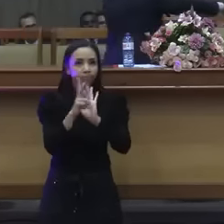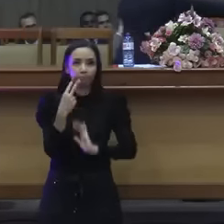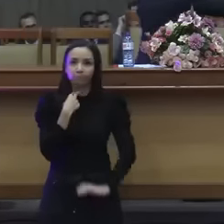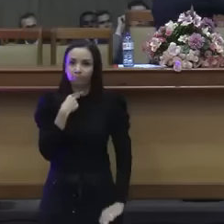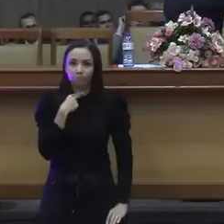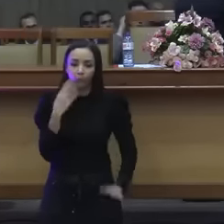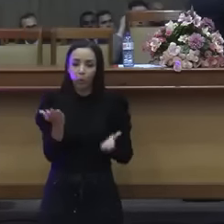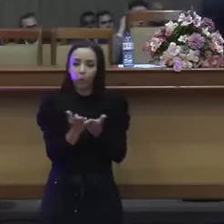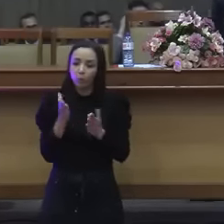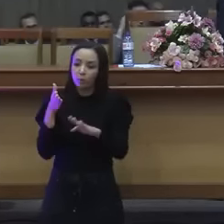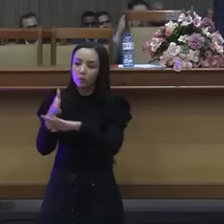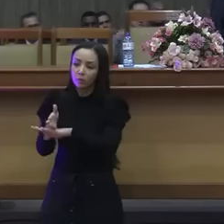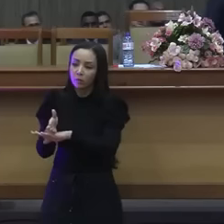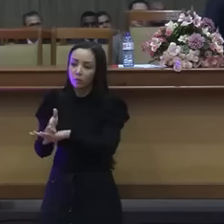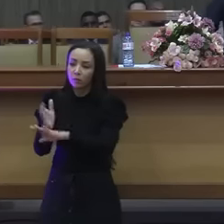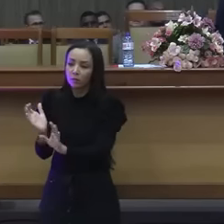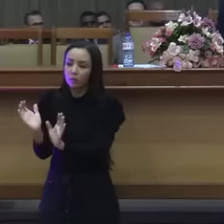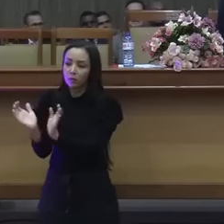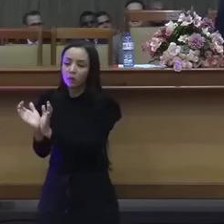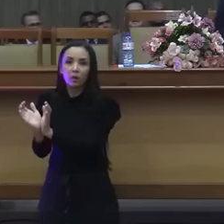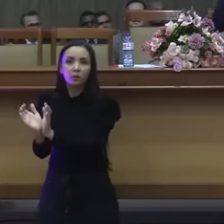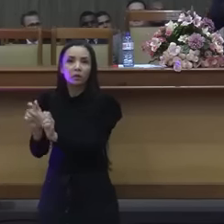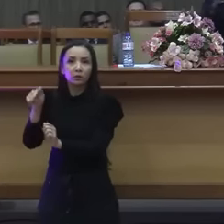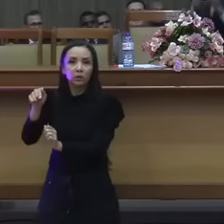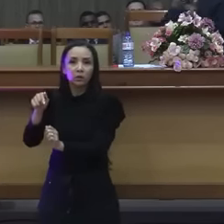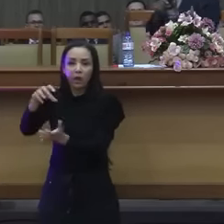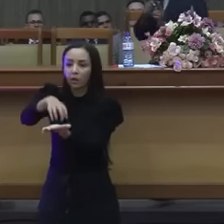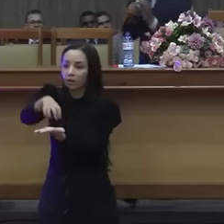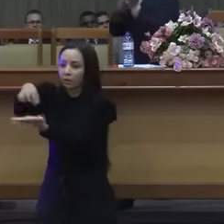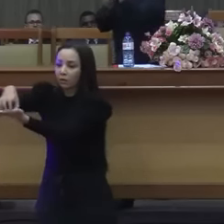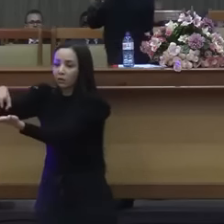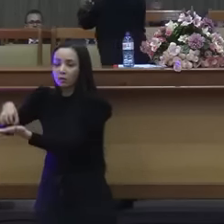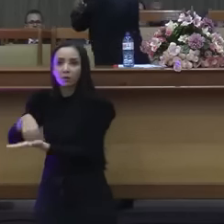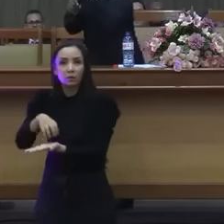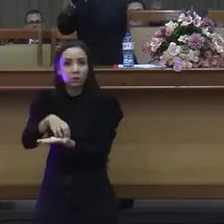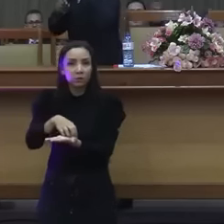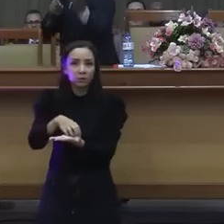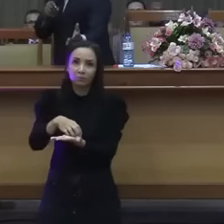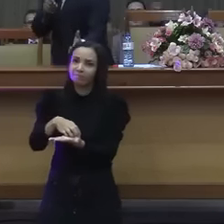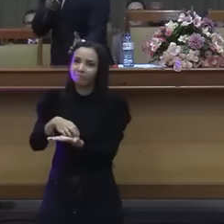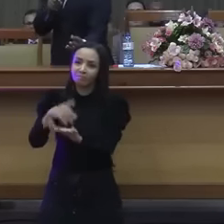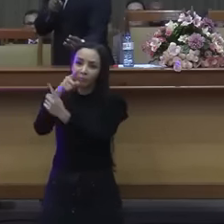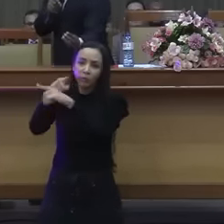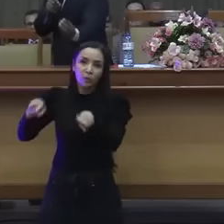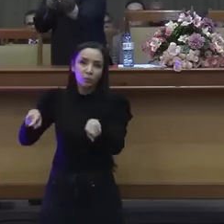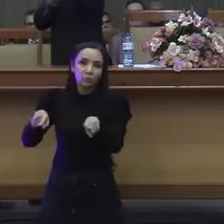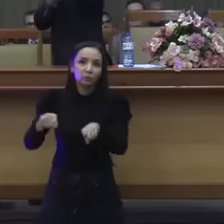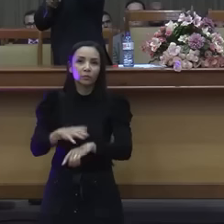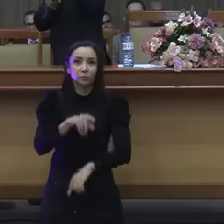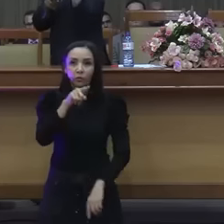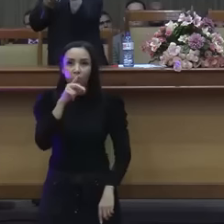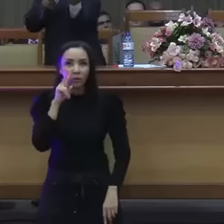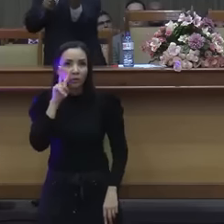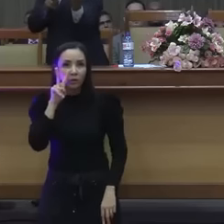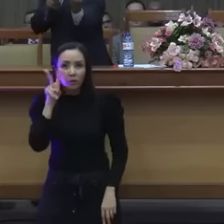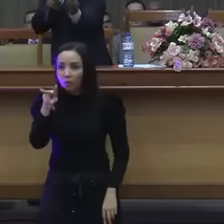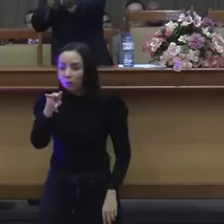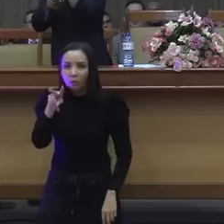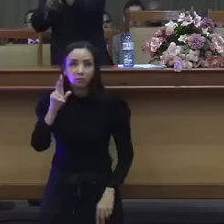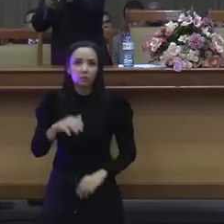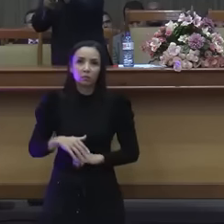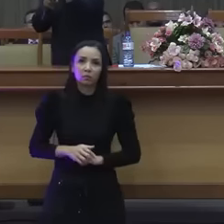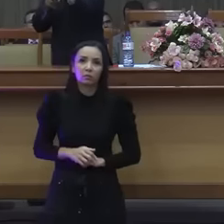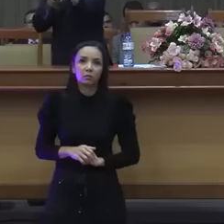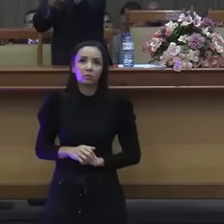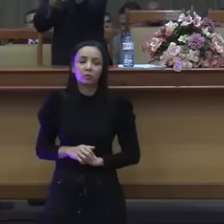próprios costumes. Você não vê uma moça lá fora que não tem Deus dizendo assim,